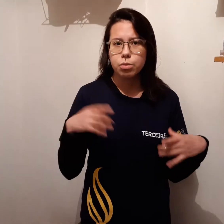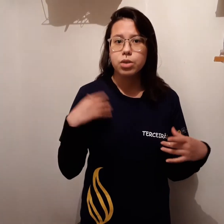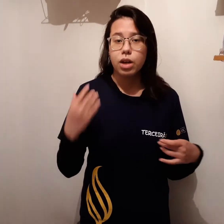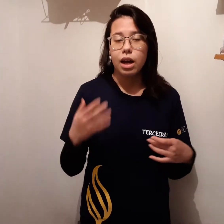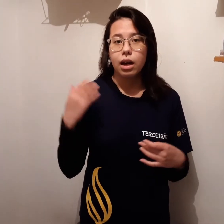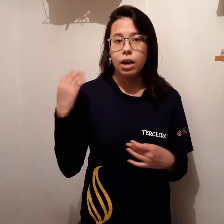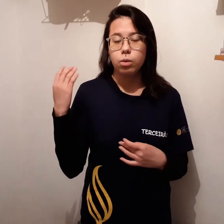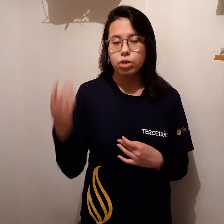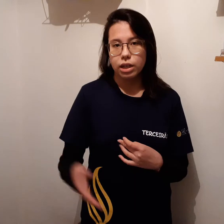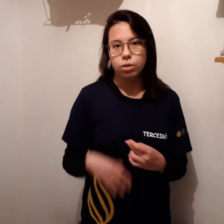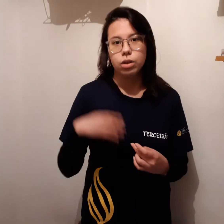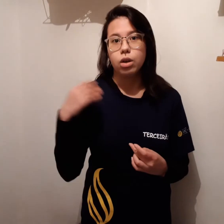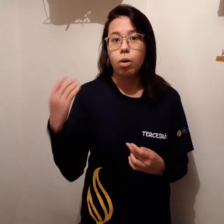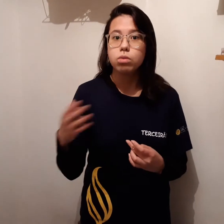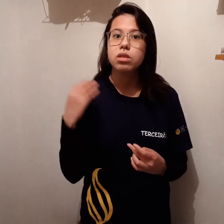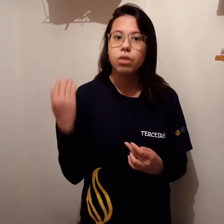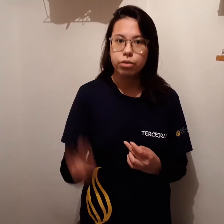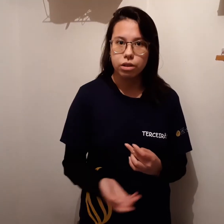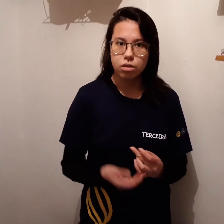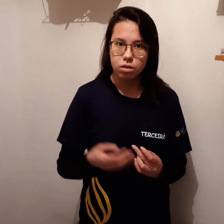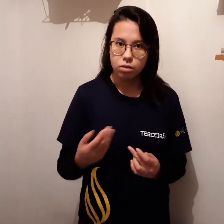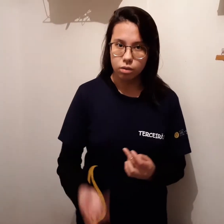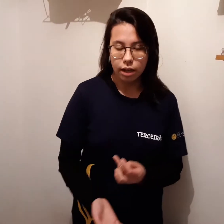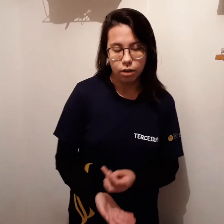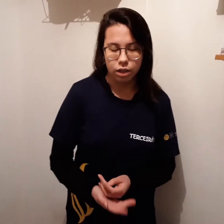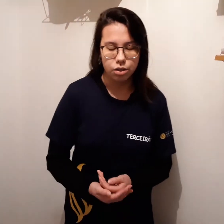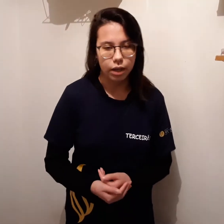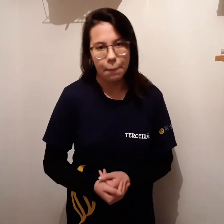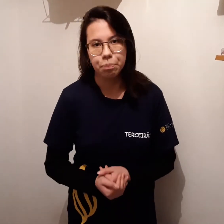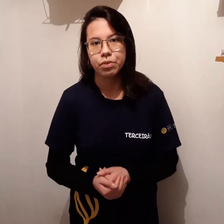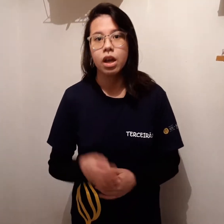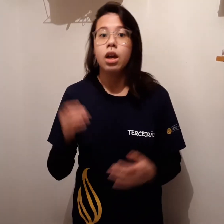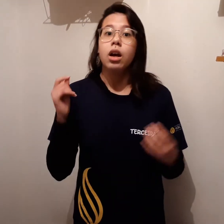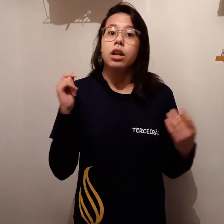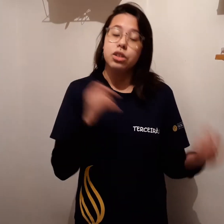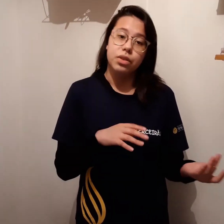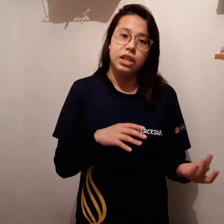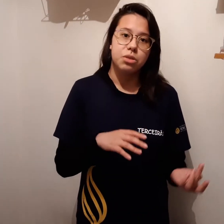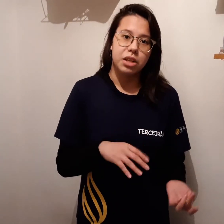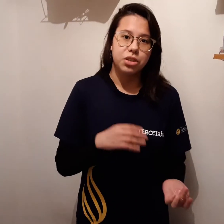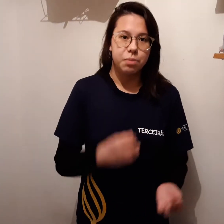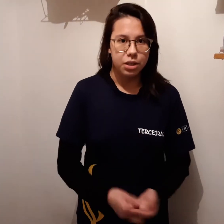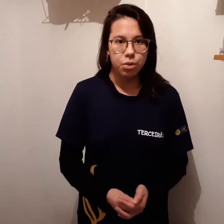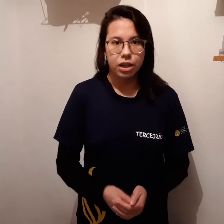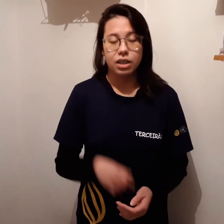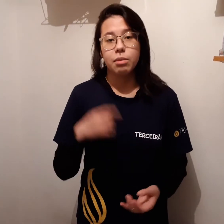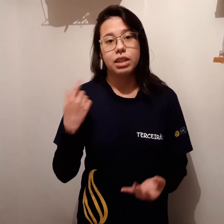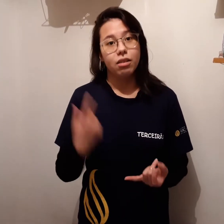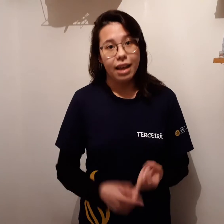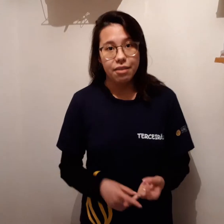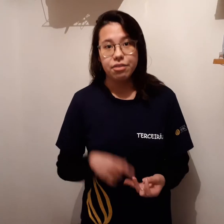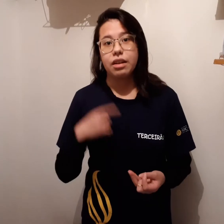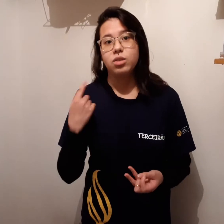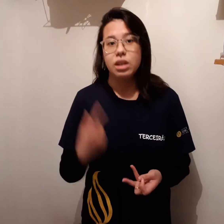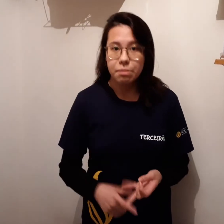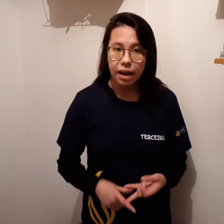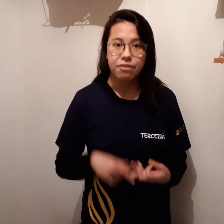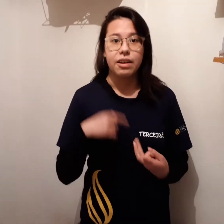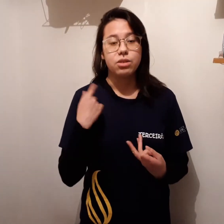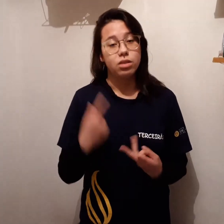machucar o jogador ou os envolvidos na hora de jogar. Diferentemente do patchwork, que é um material leve, fácil de limpar, fácil de